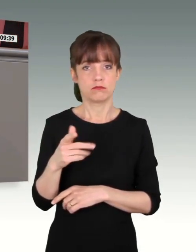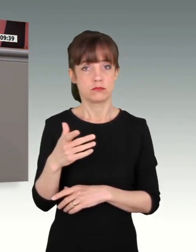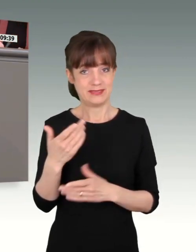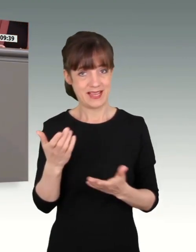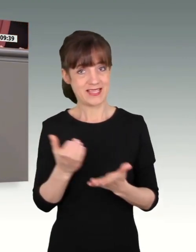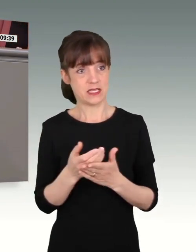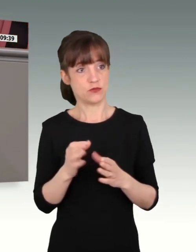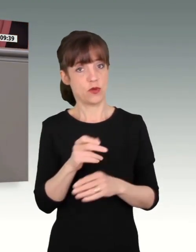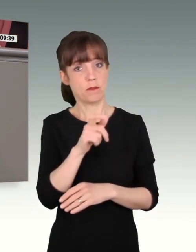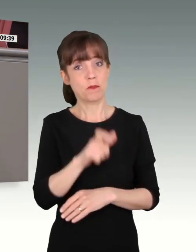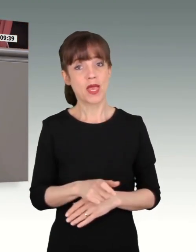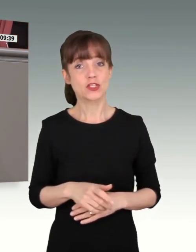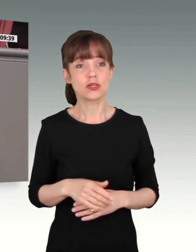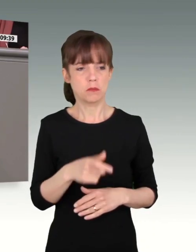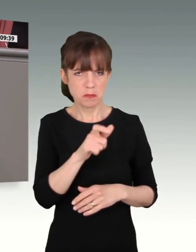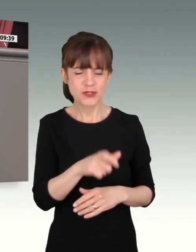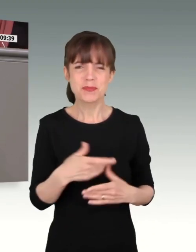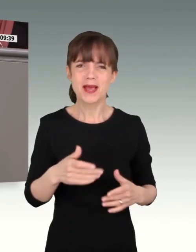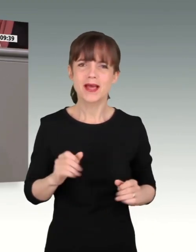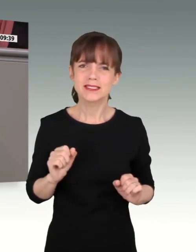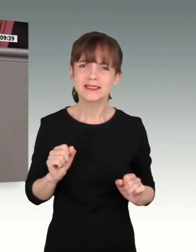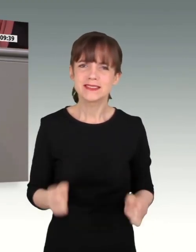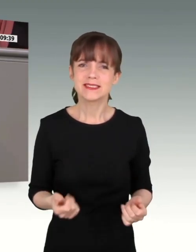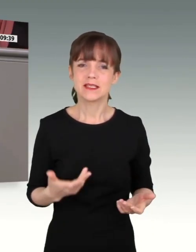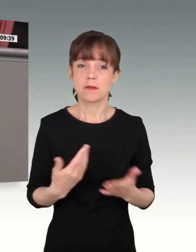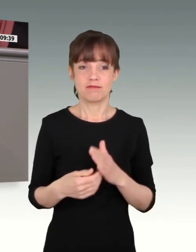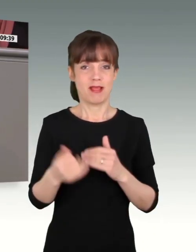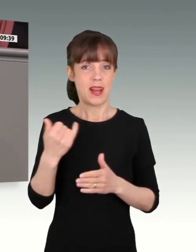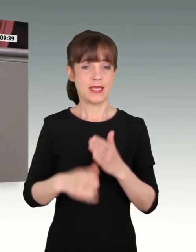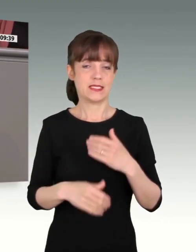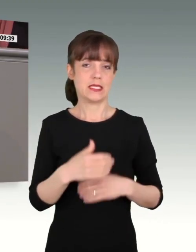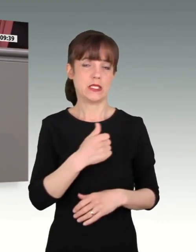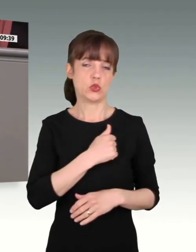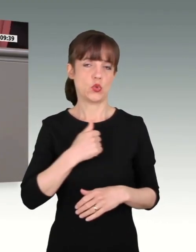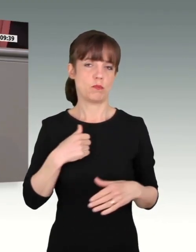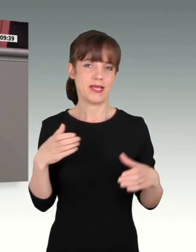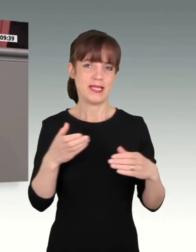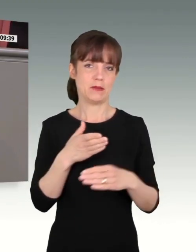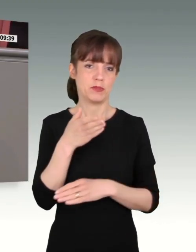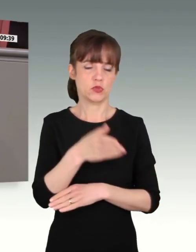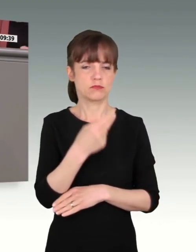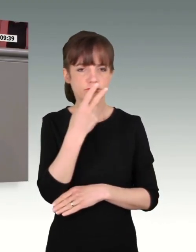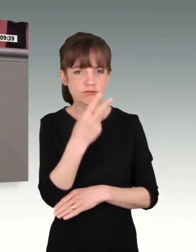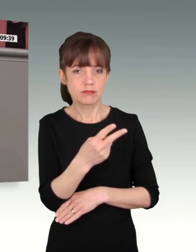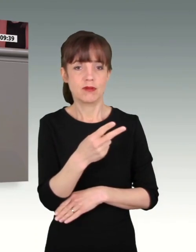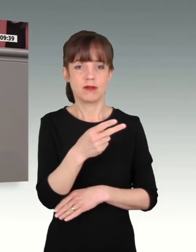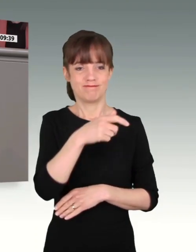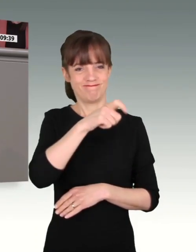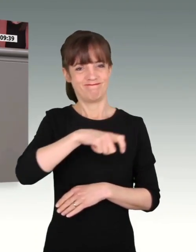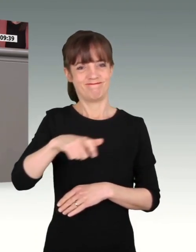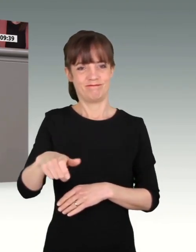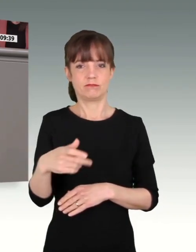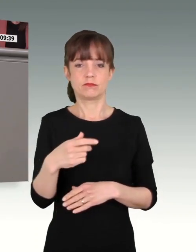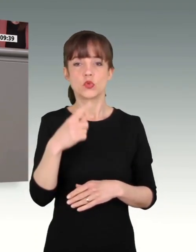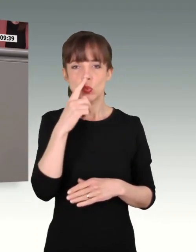Bei einem meiner letzten Truppenbesuche stellte ich in einem Kampfbataillon fest, dass nur 60 Prozent der Feldwebestellen